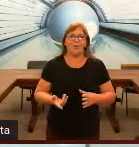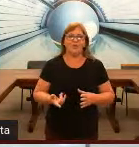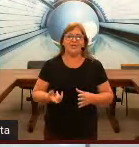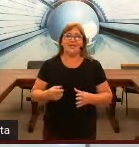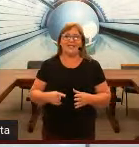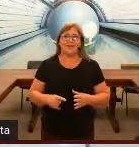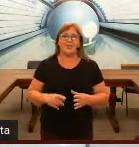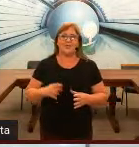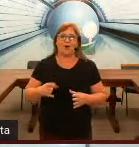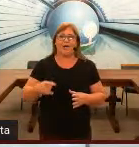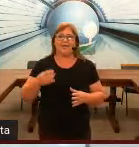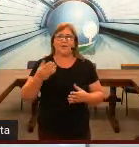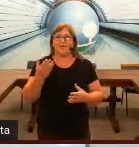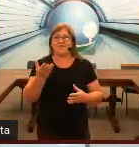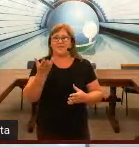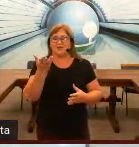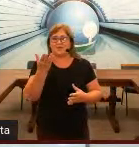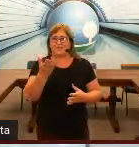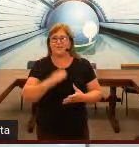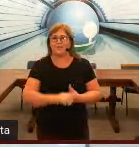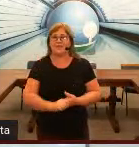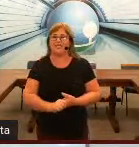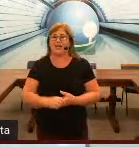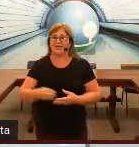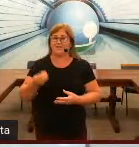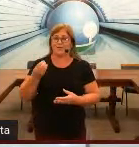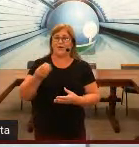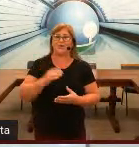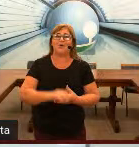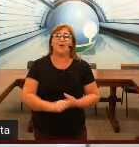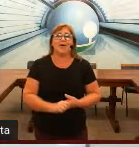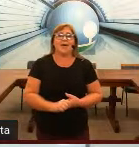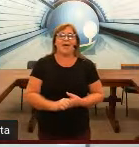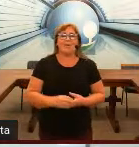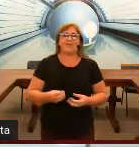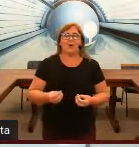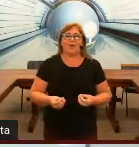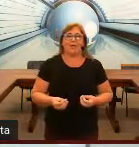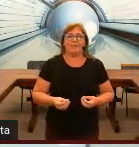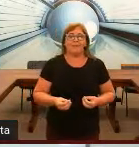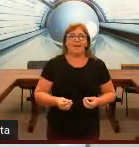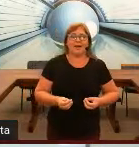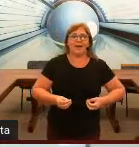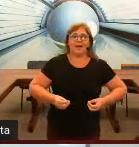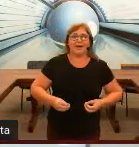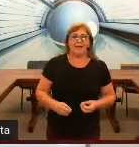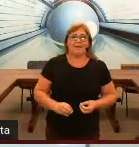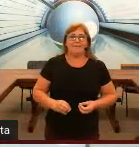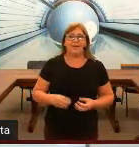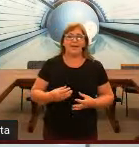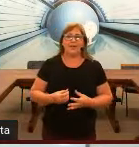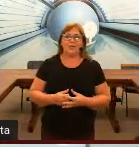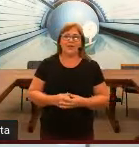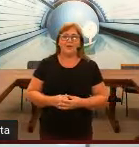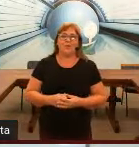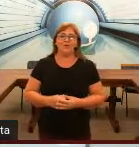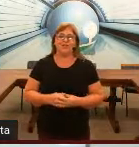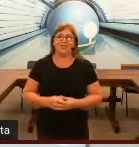nome de Inês. É uma escola, como vocês estão vendo no slide, é essa foto. É uma escola bilíngue, onde